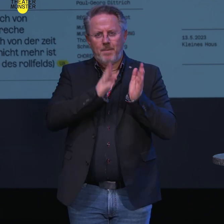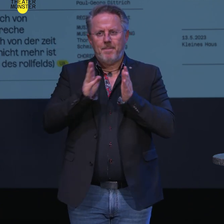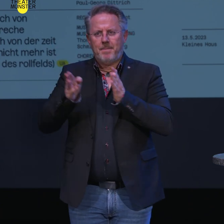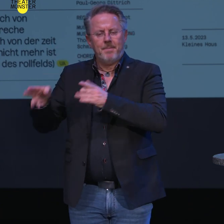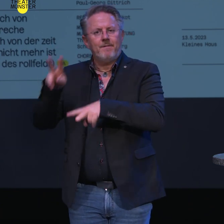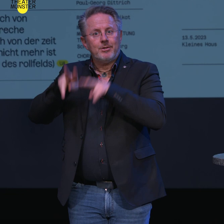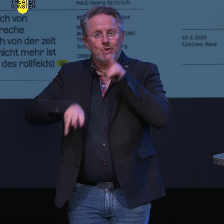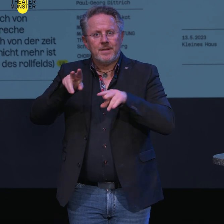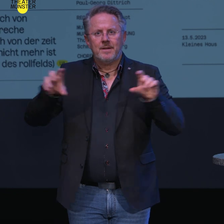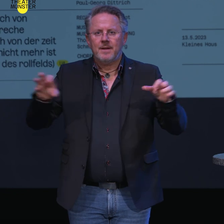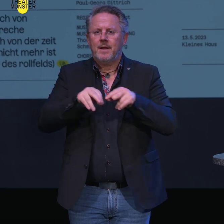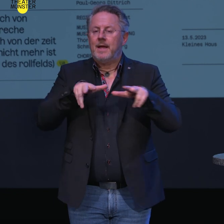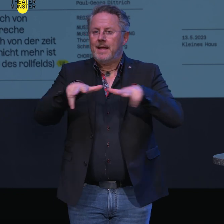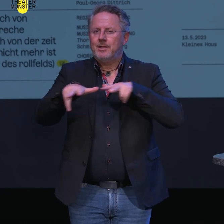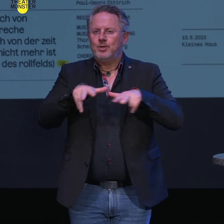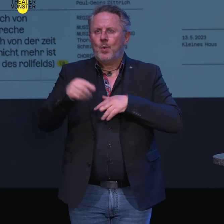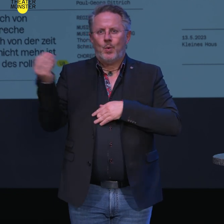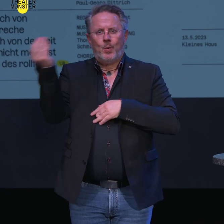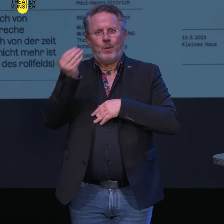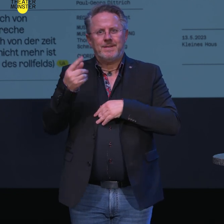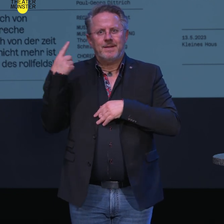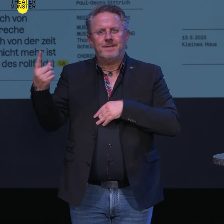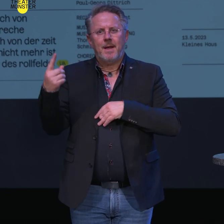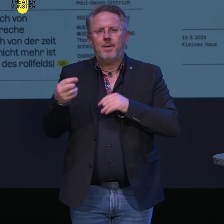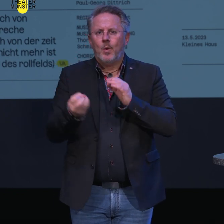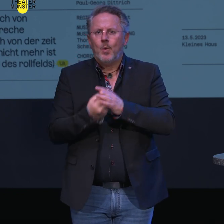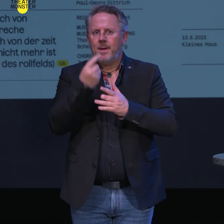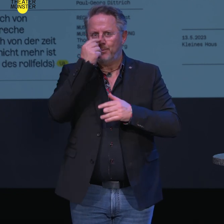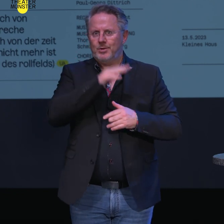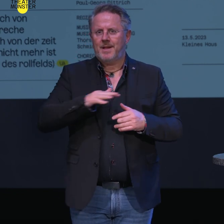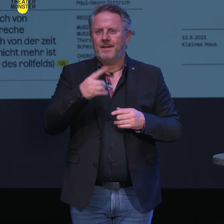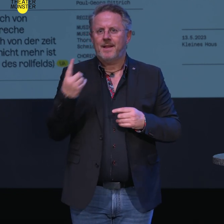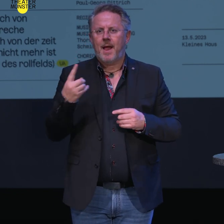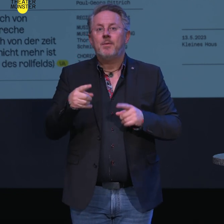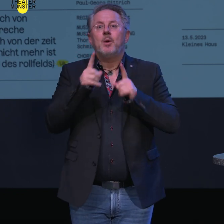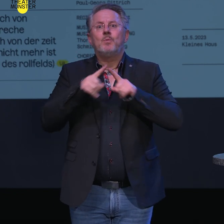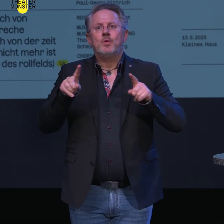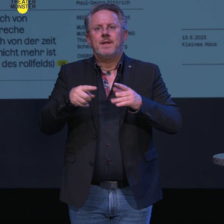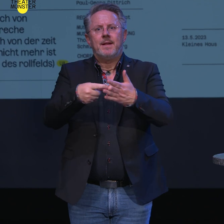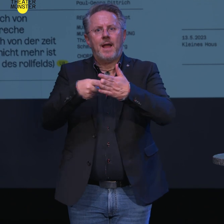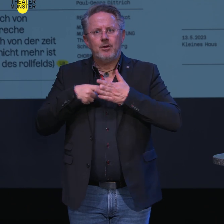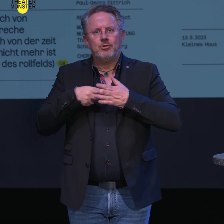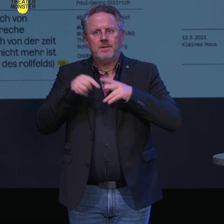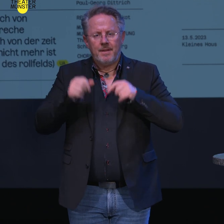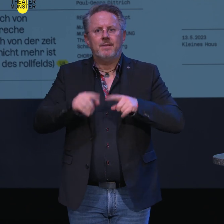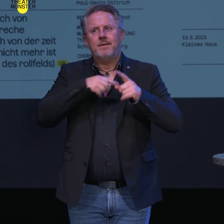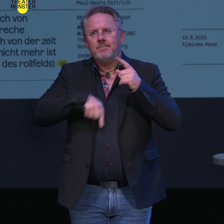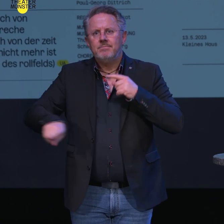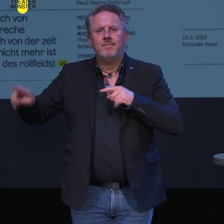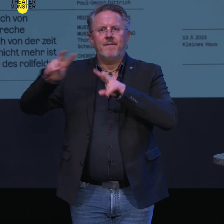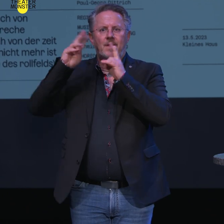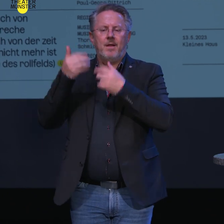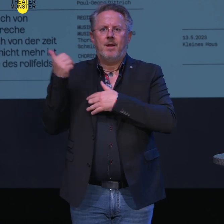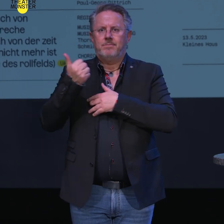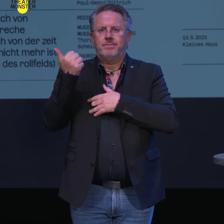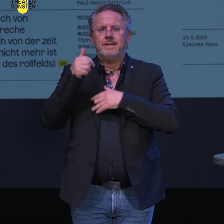Als Regisseur begrüßen wir hier erstmals einen Künstler, der ursprünglich eigentlich aus dem Münsterland kommt, als Musical-Darsteller dann hinaus in die Welt zog und große